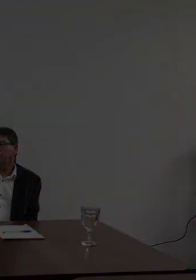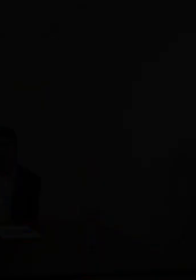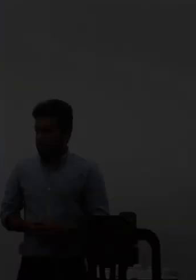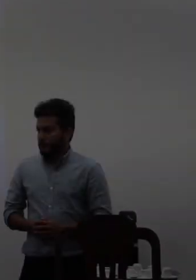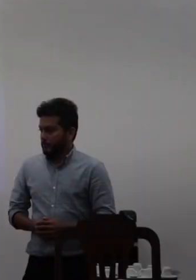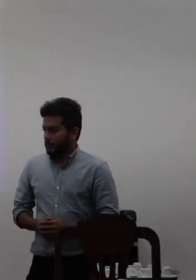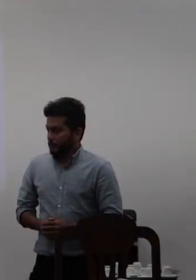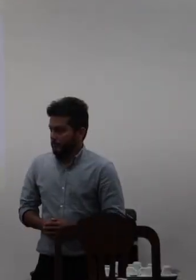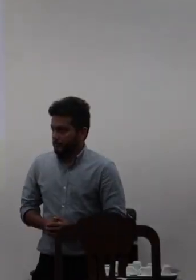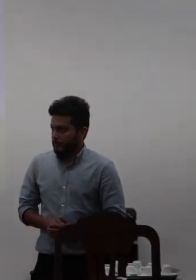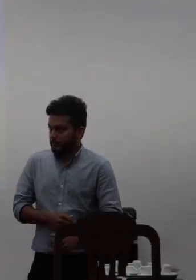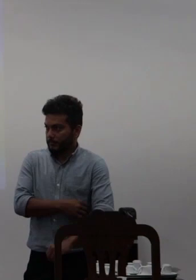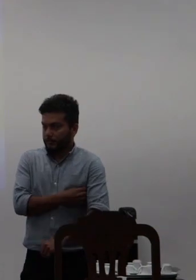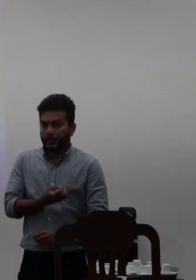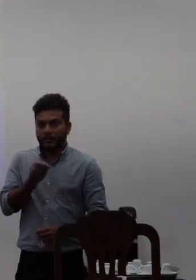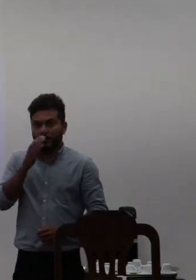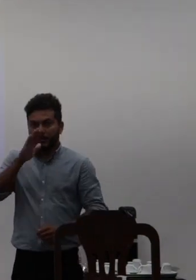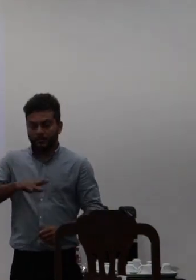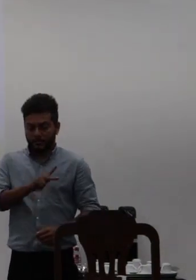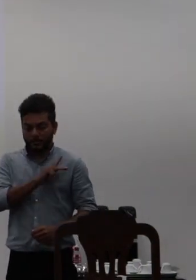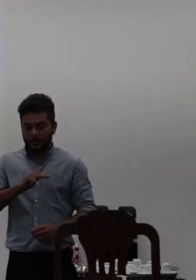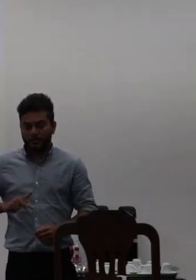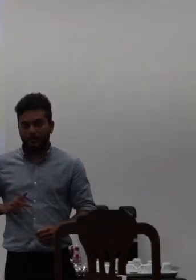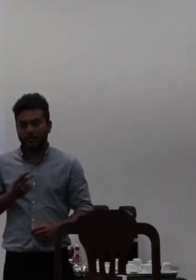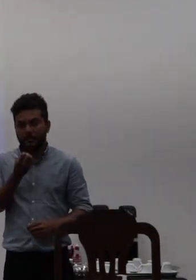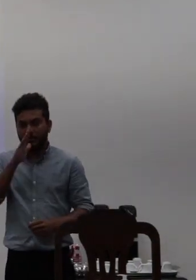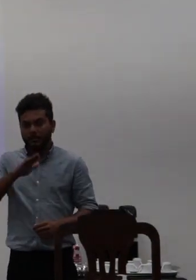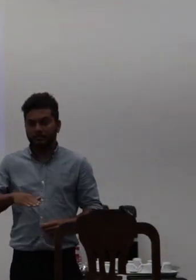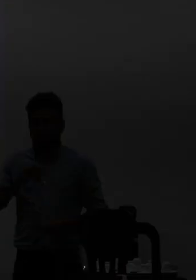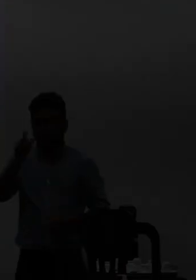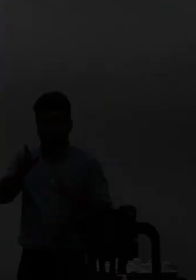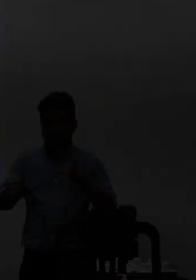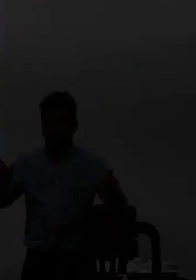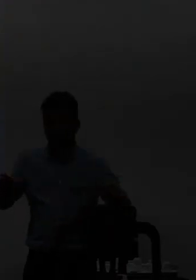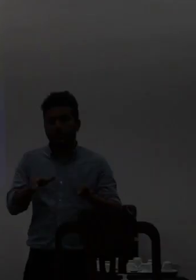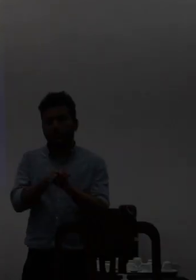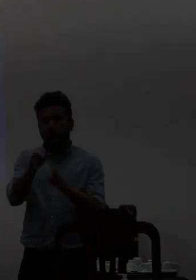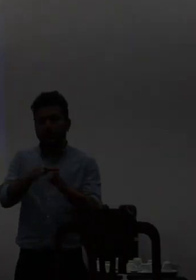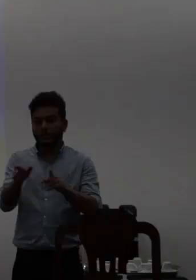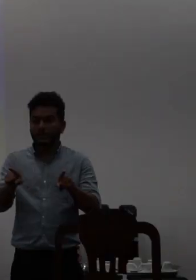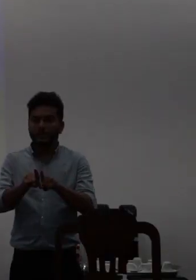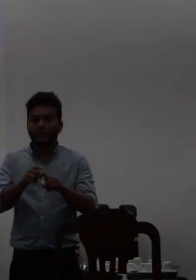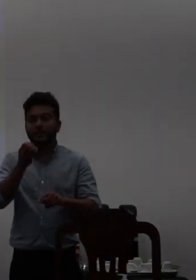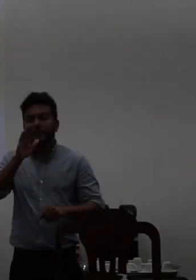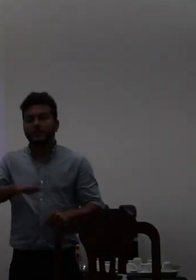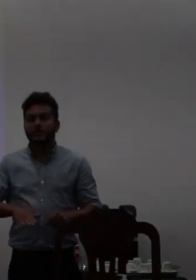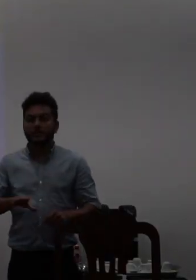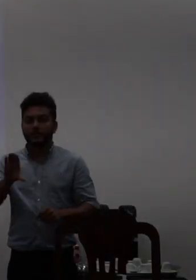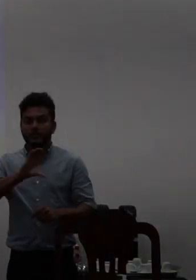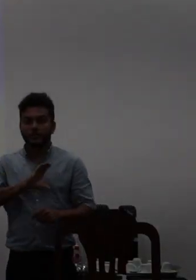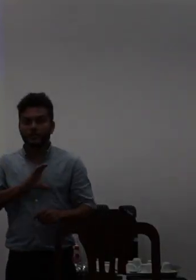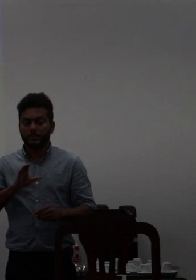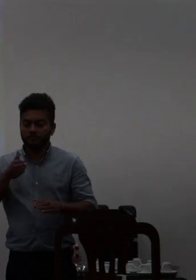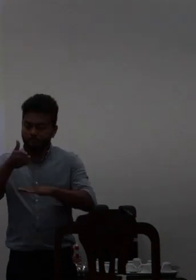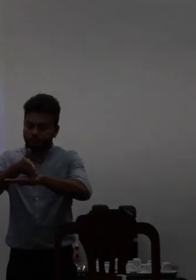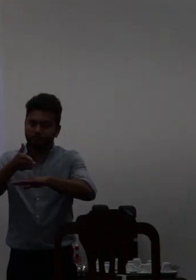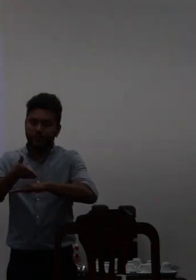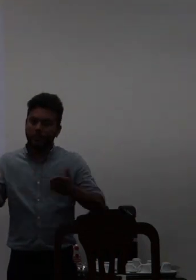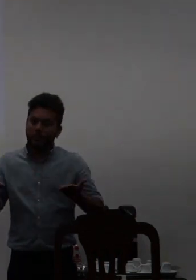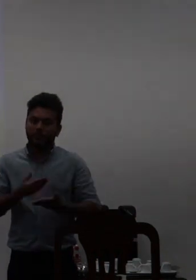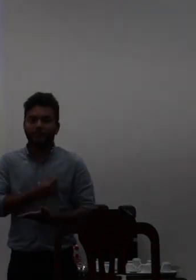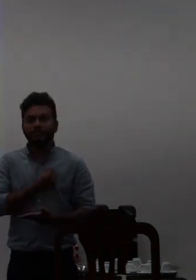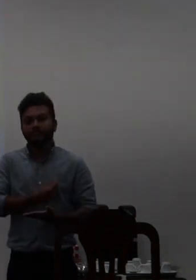boa tarde senhor presidente boa tarde aos conselheiros boa tarde aos colegas que estão participando dessa